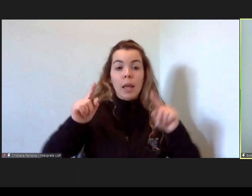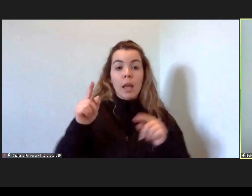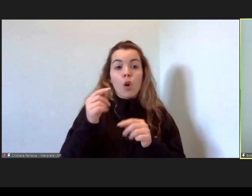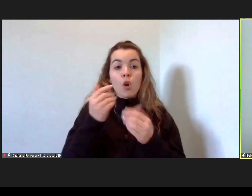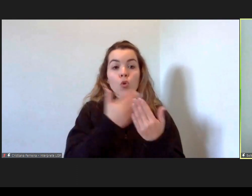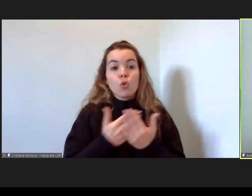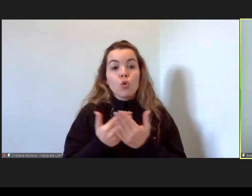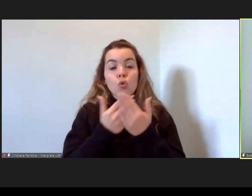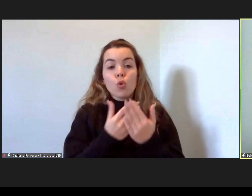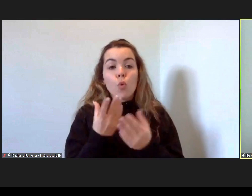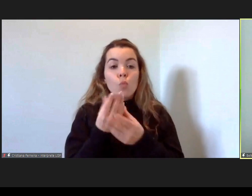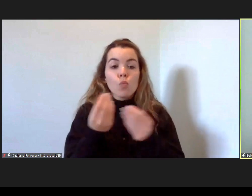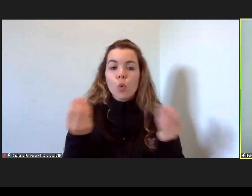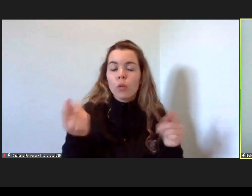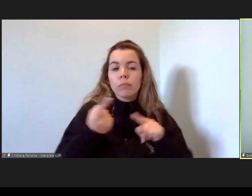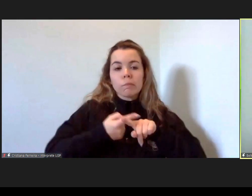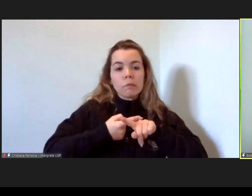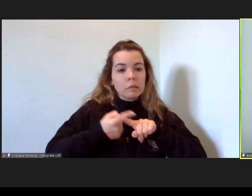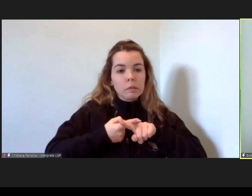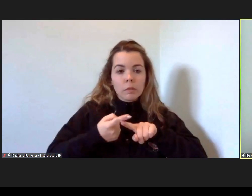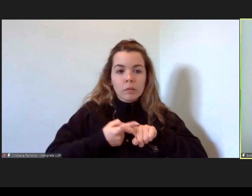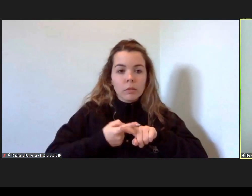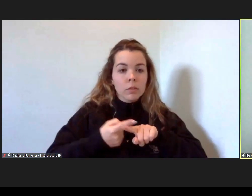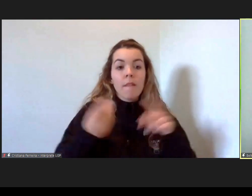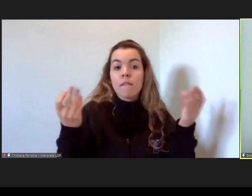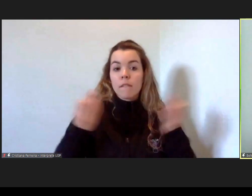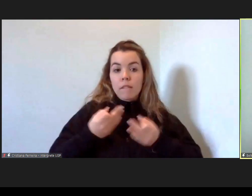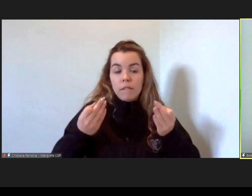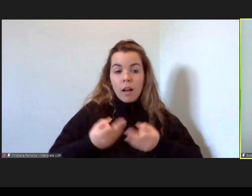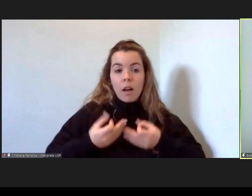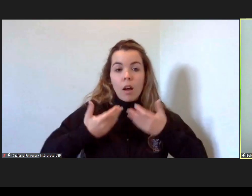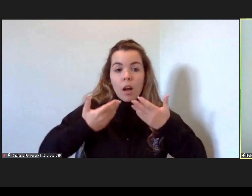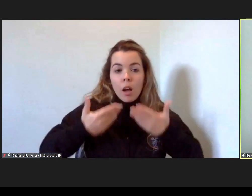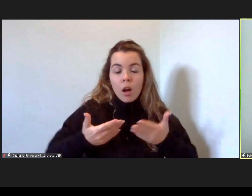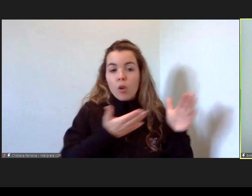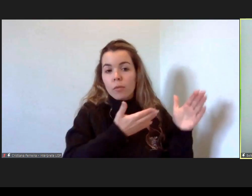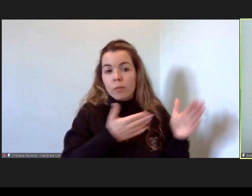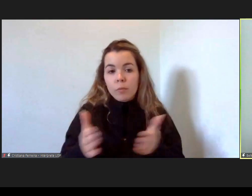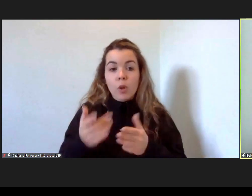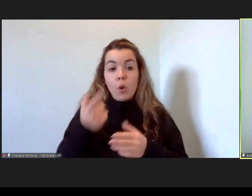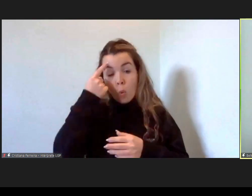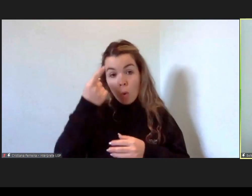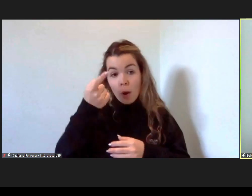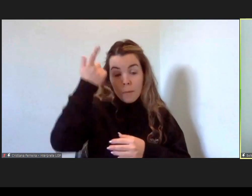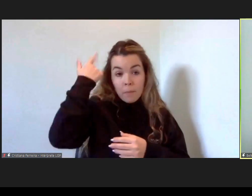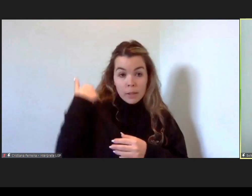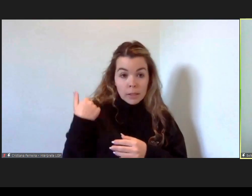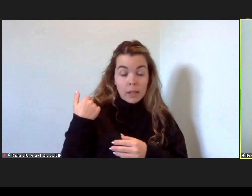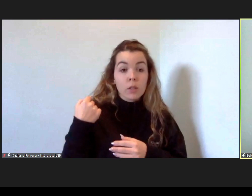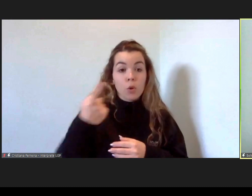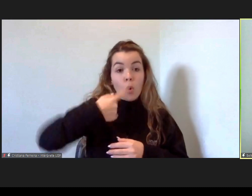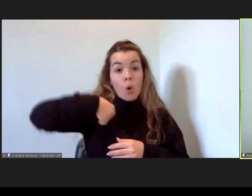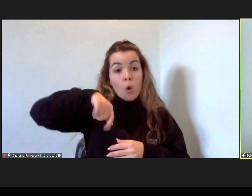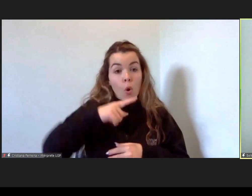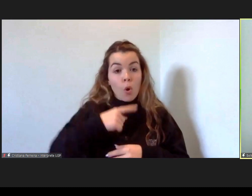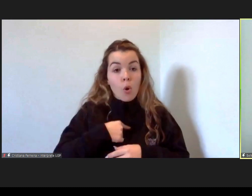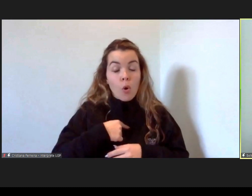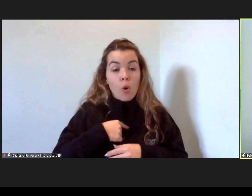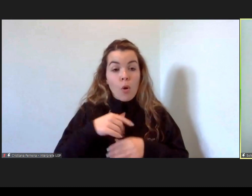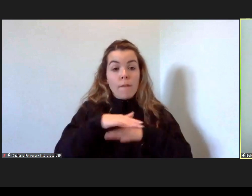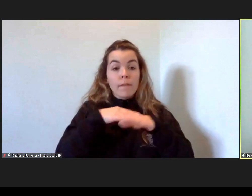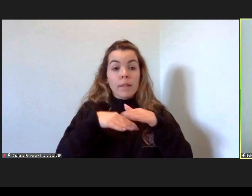que, de facto, neste momento e no ano passado, acabamos por fazer uma